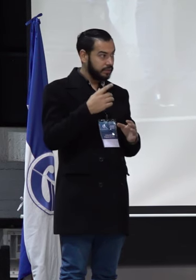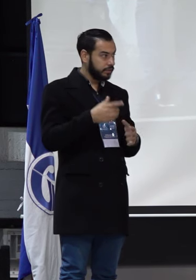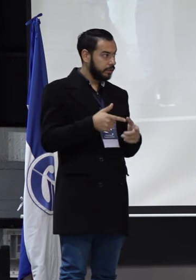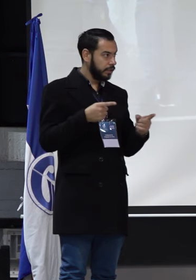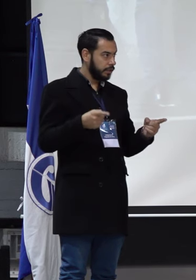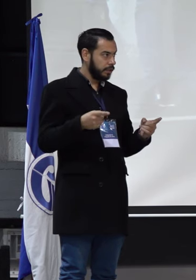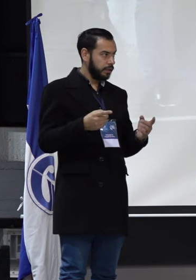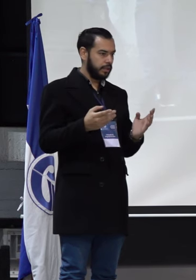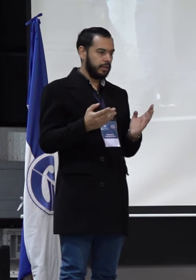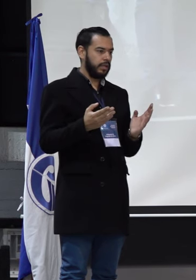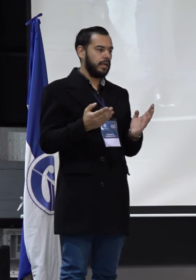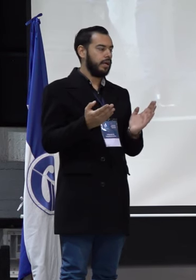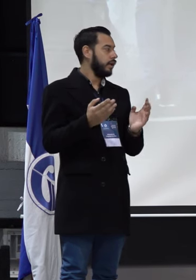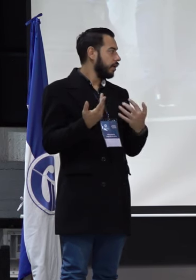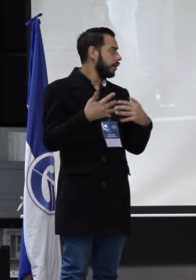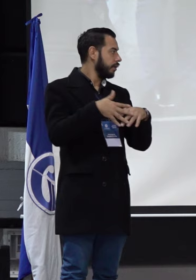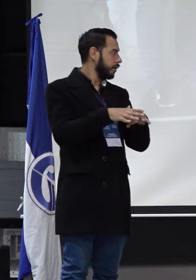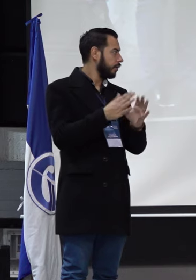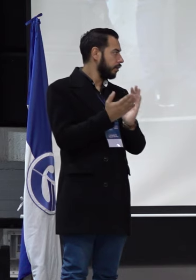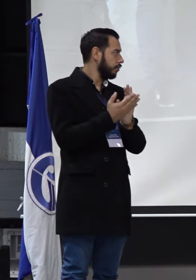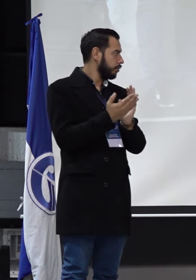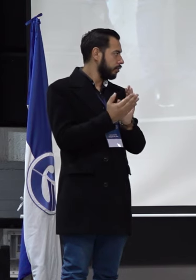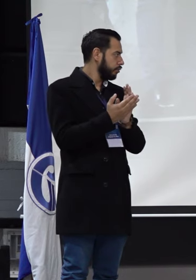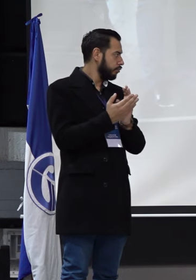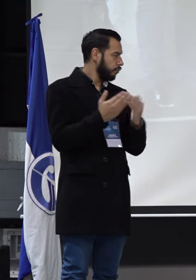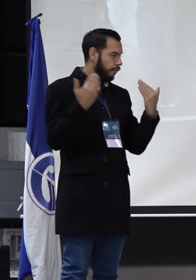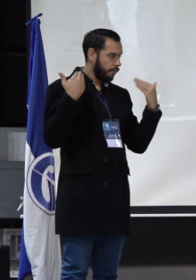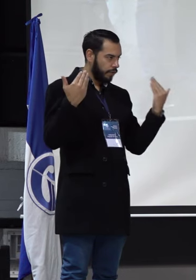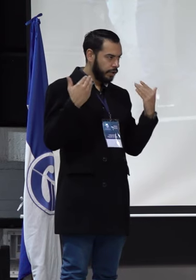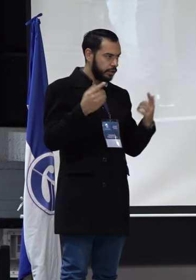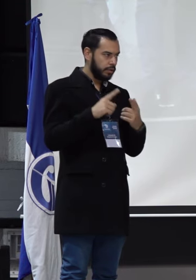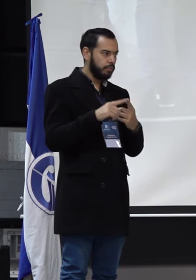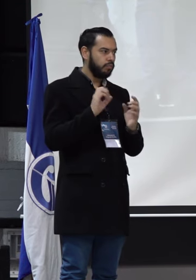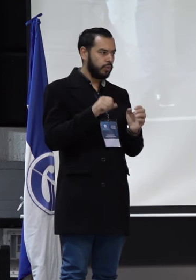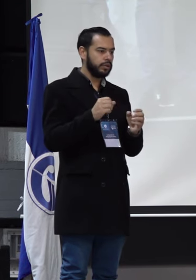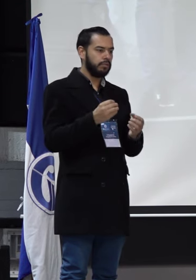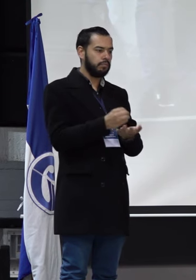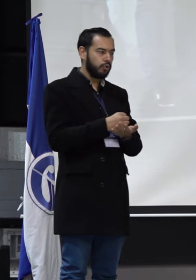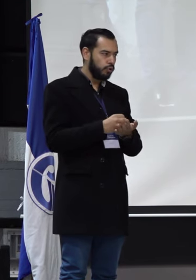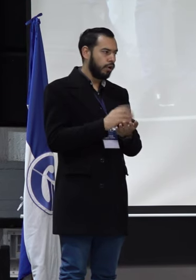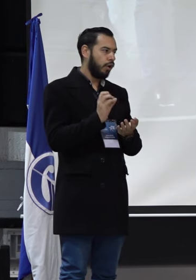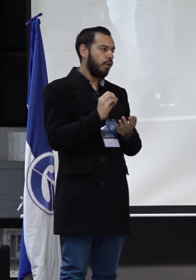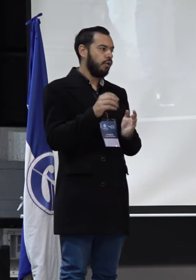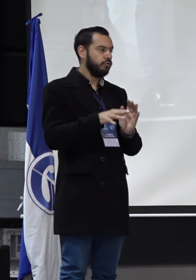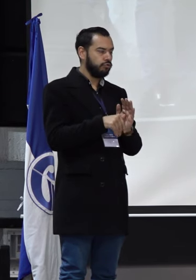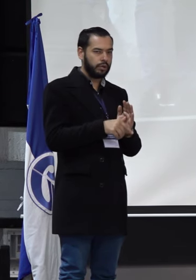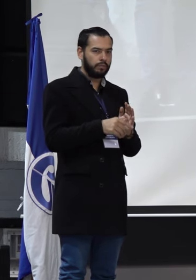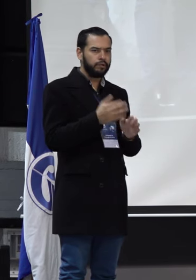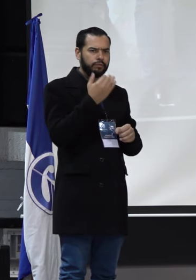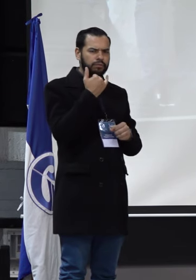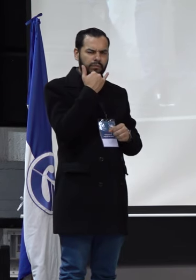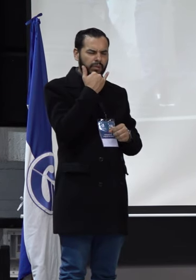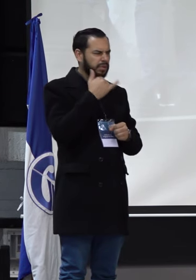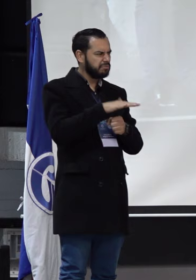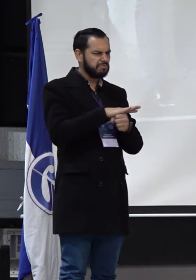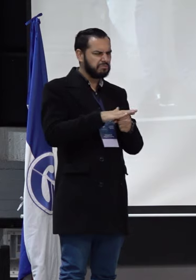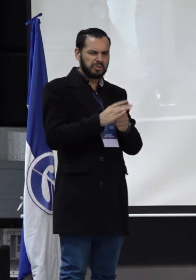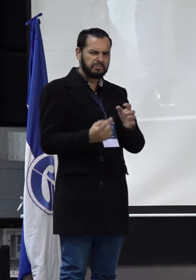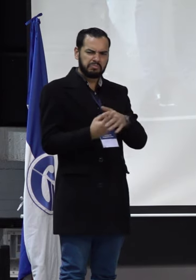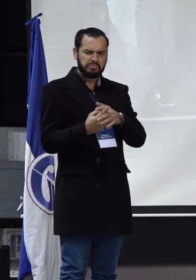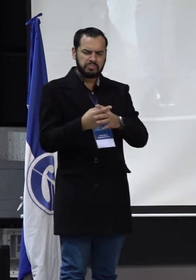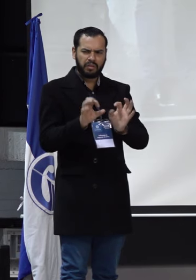país es la red de educación física, pero podría ser la red de biología y las redes sociales, eso no está pasando. ¿Por qué? Porque no tenemos unas